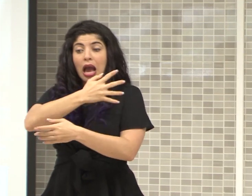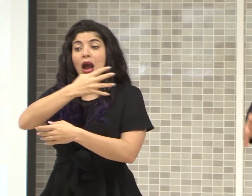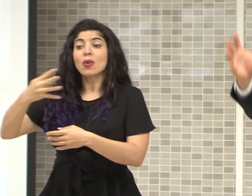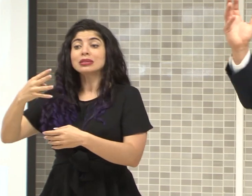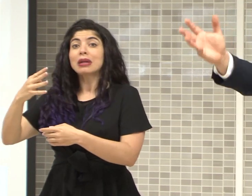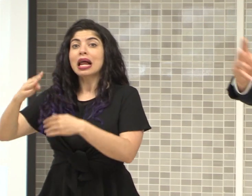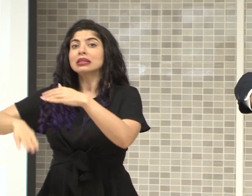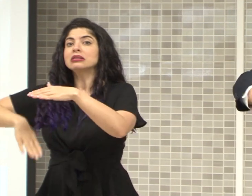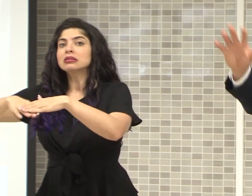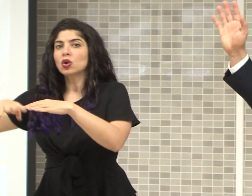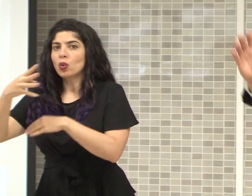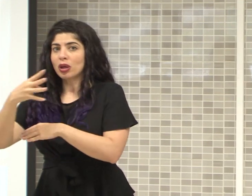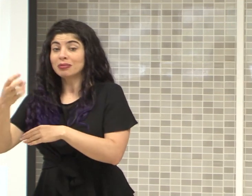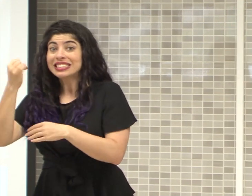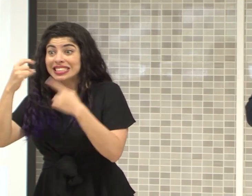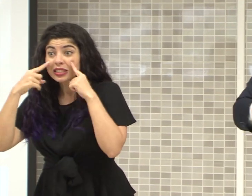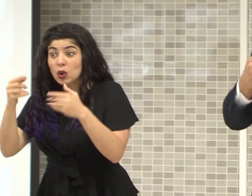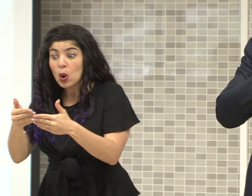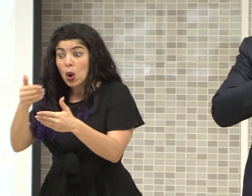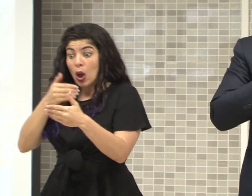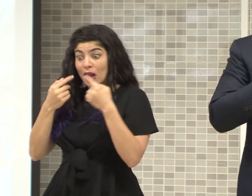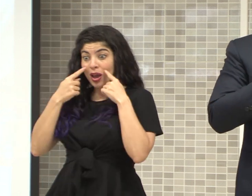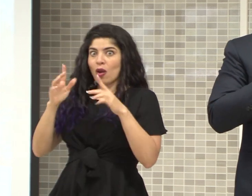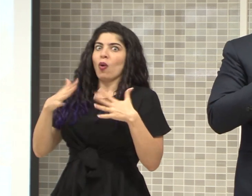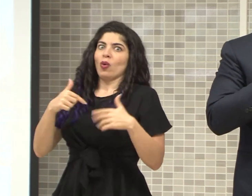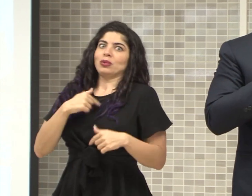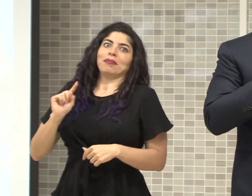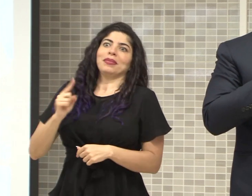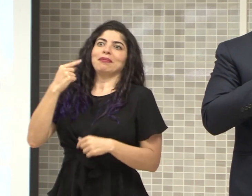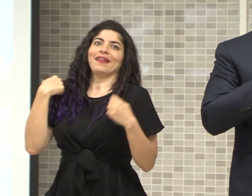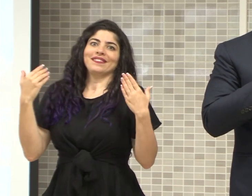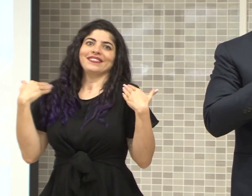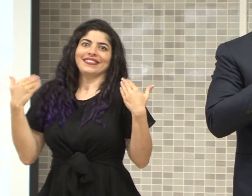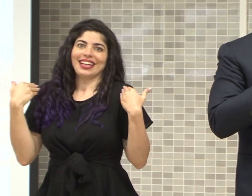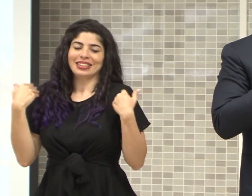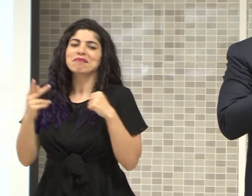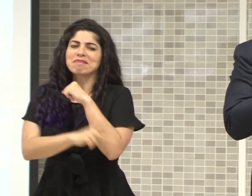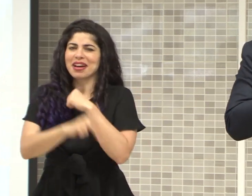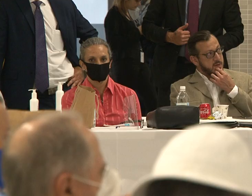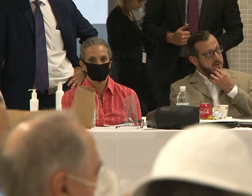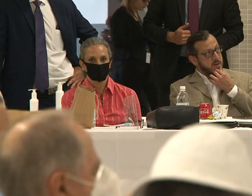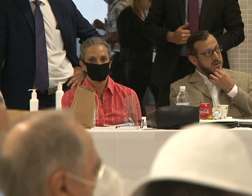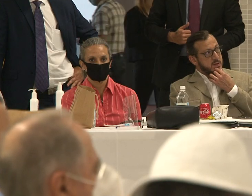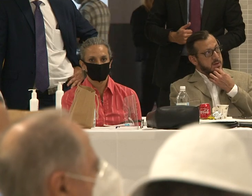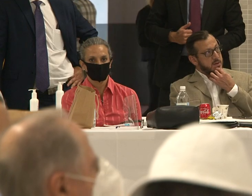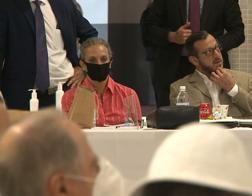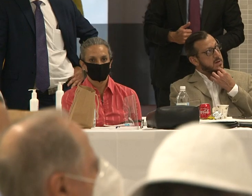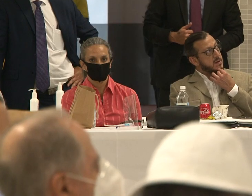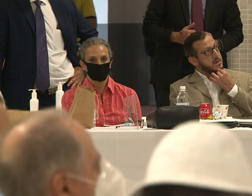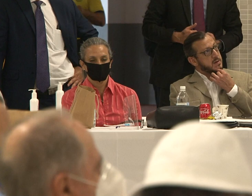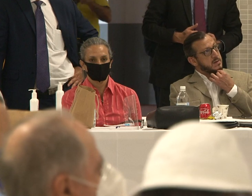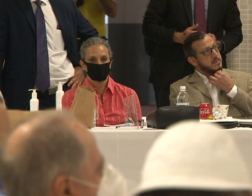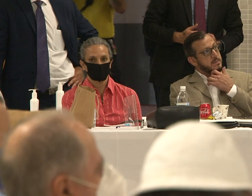semanas, si logramos algo previo, yo seré el primero, en estar feliz. Y el país, creo que también. También,